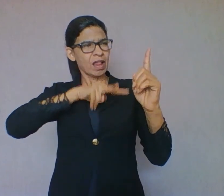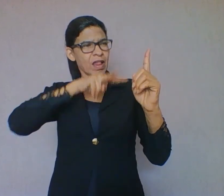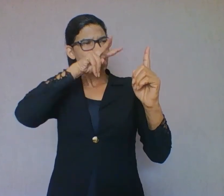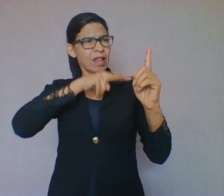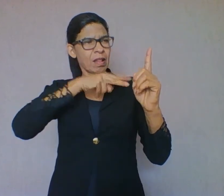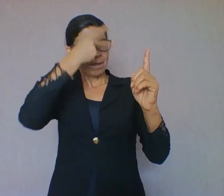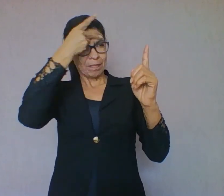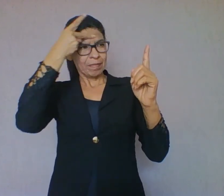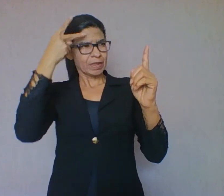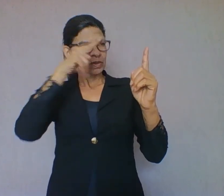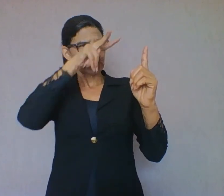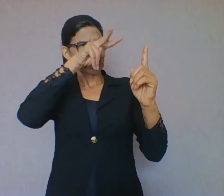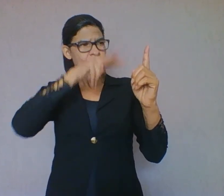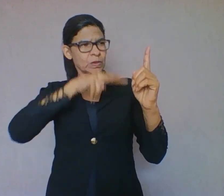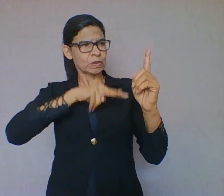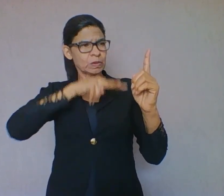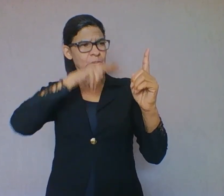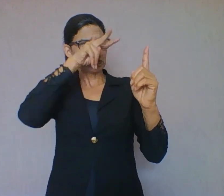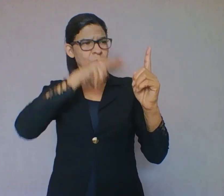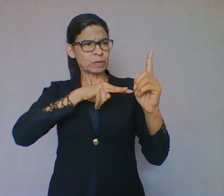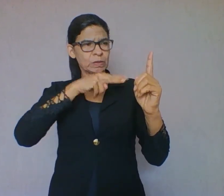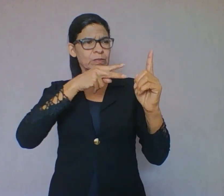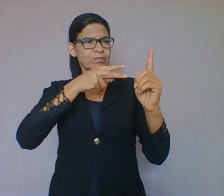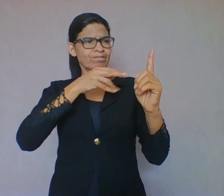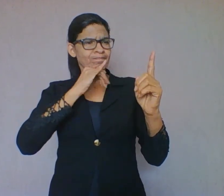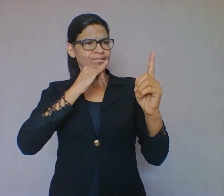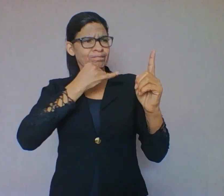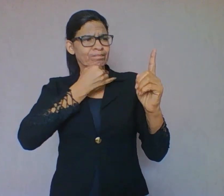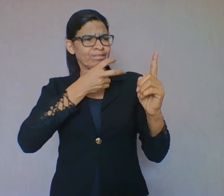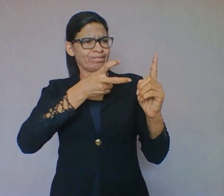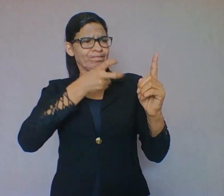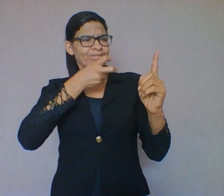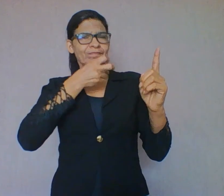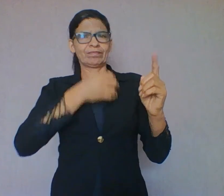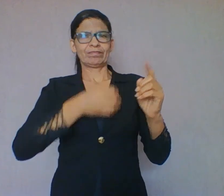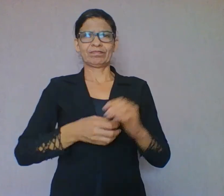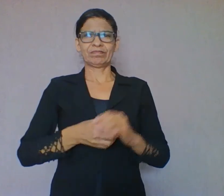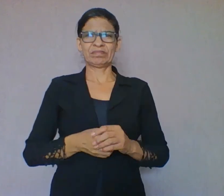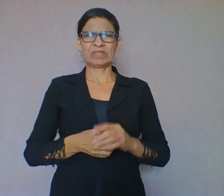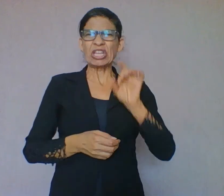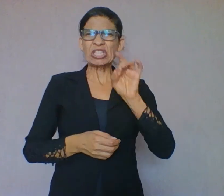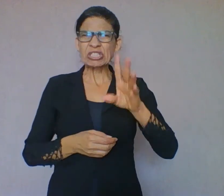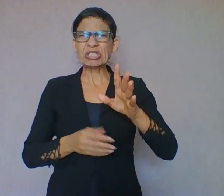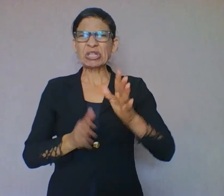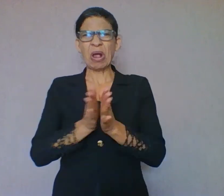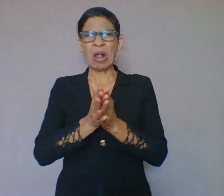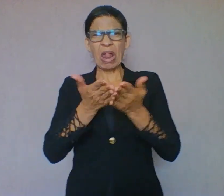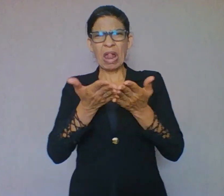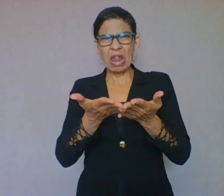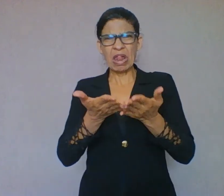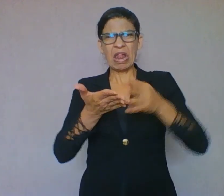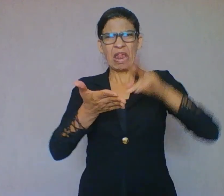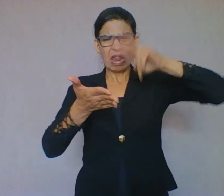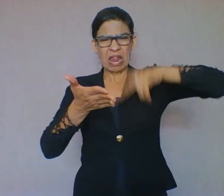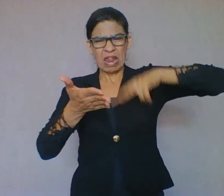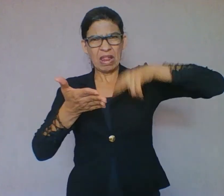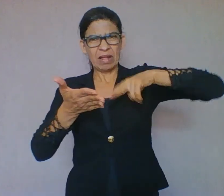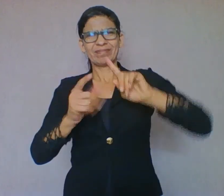pessoas. E é isso que vamos estudar agora. Nem sempre foi possível ter acesso às leituras, aos livros. Na